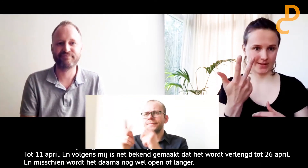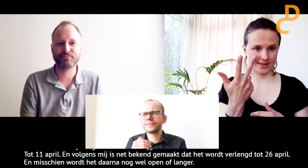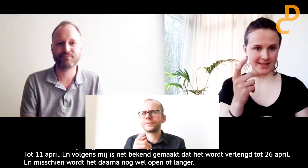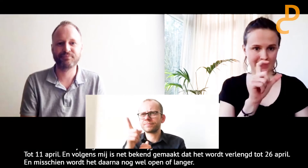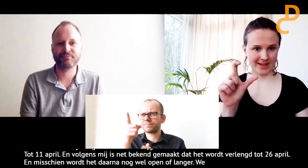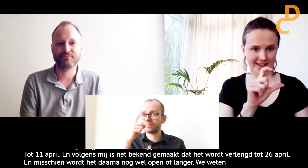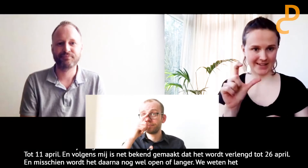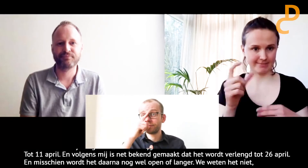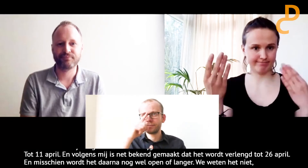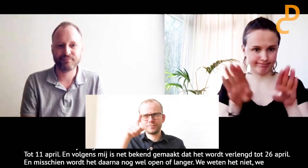Oké.